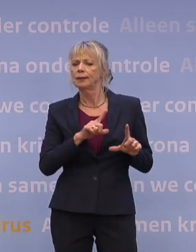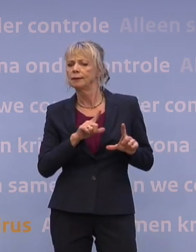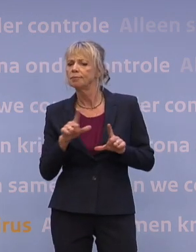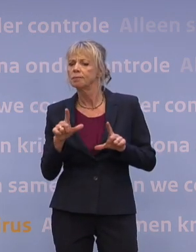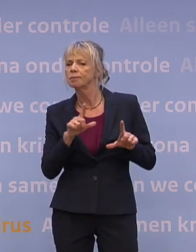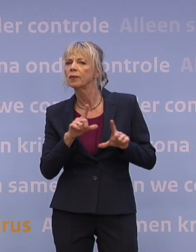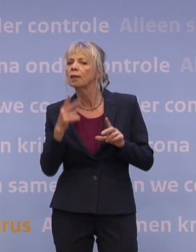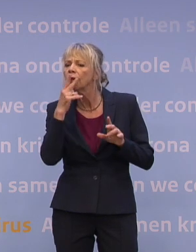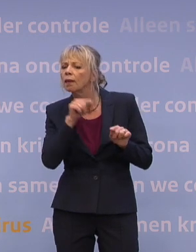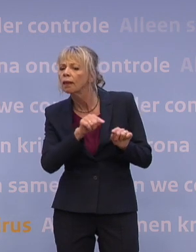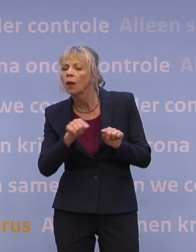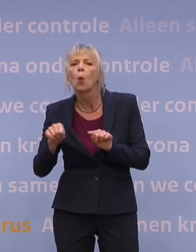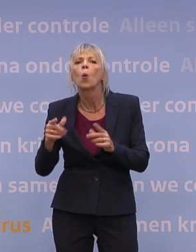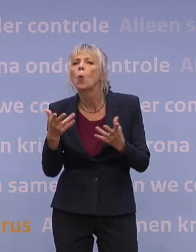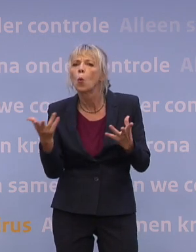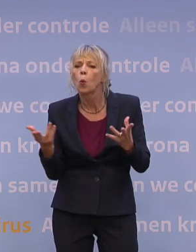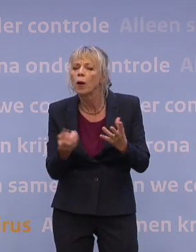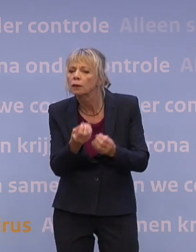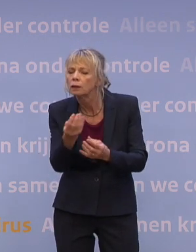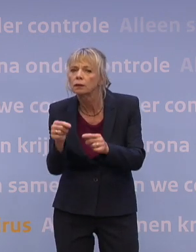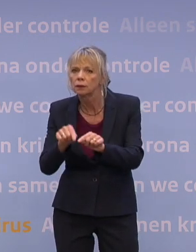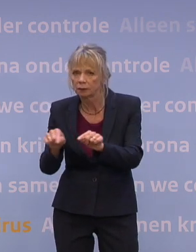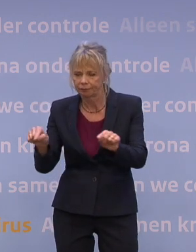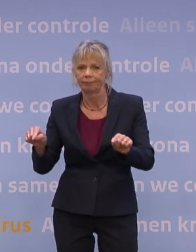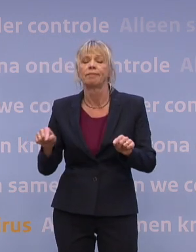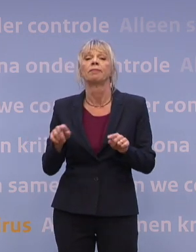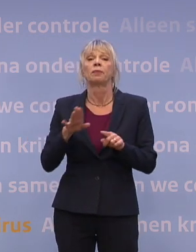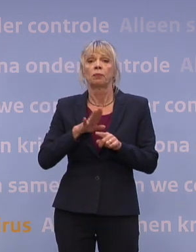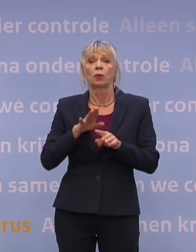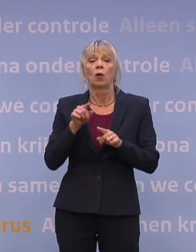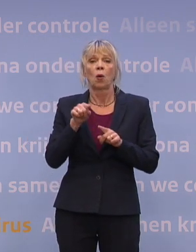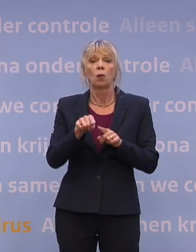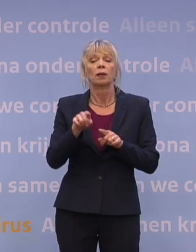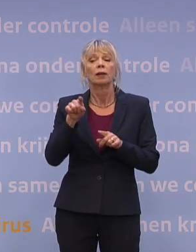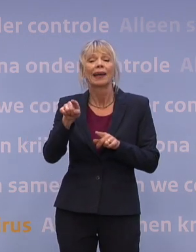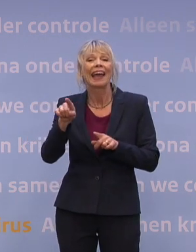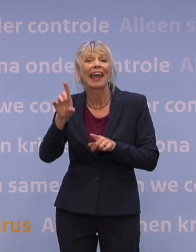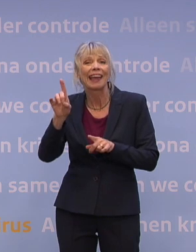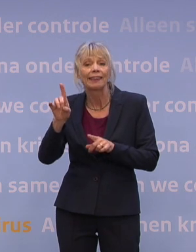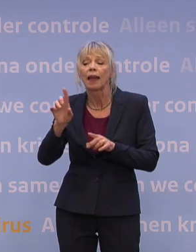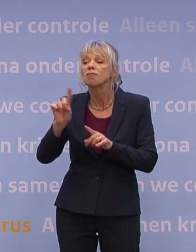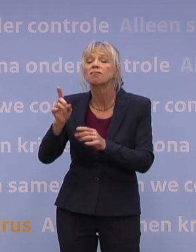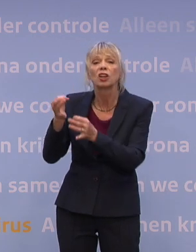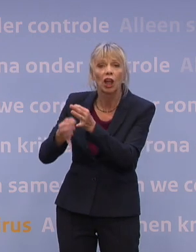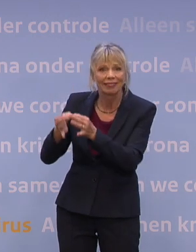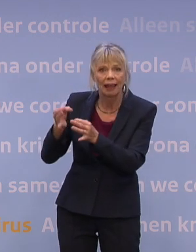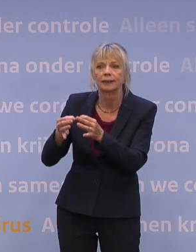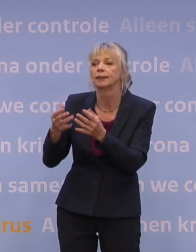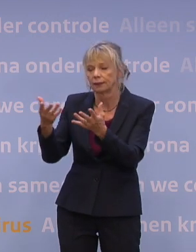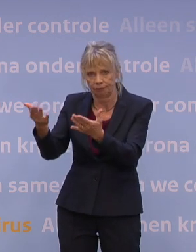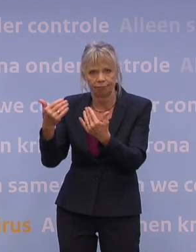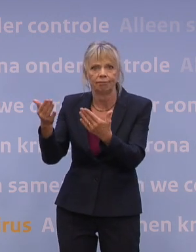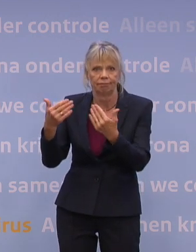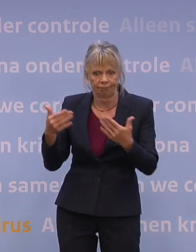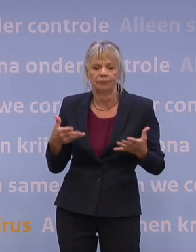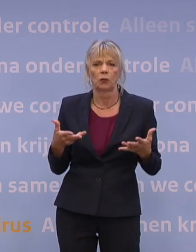veel intensiever nog sequencen op alles wat er uit de GGD komt en alles wat bij de GGD wordt getest. Zodoende houden we heel goed in de